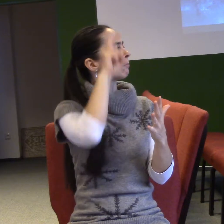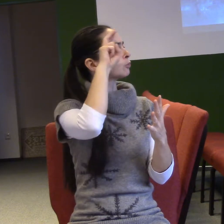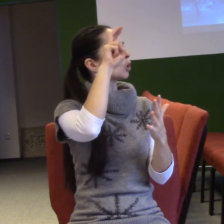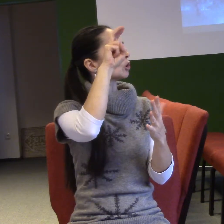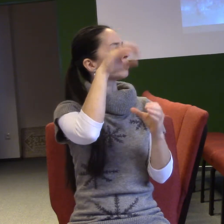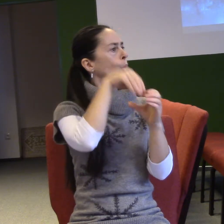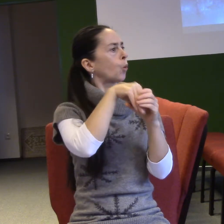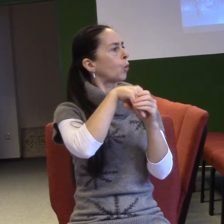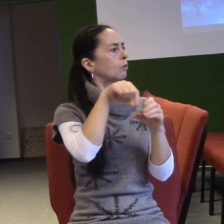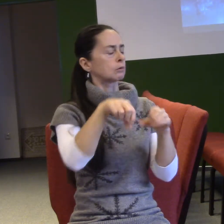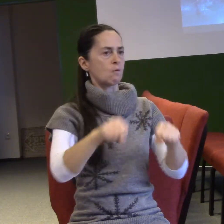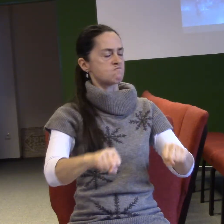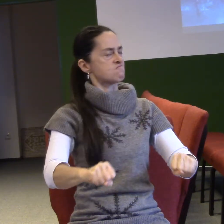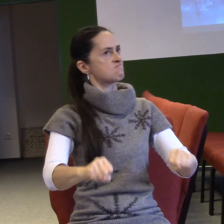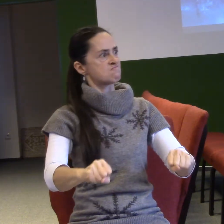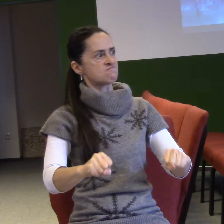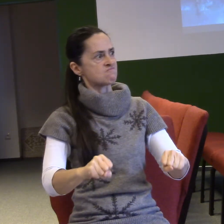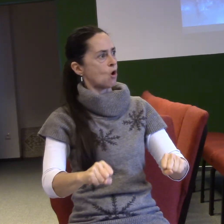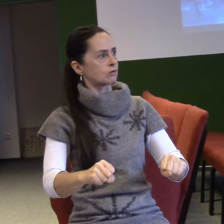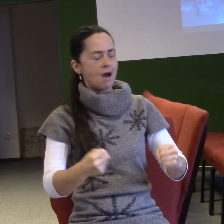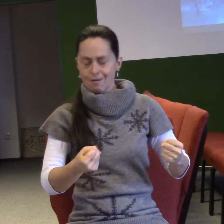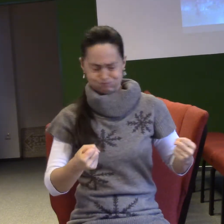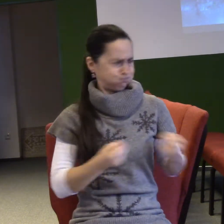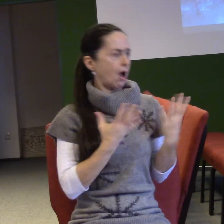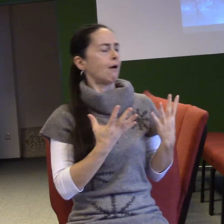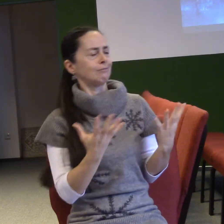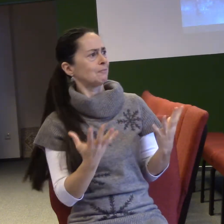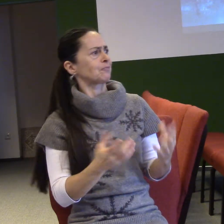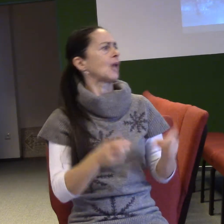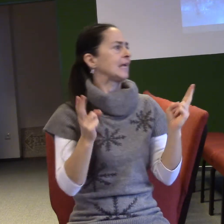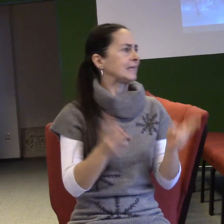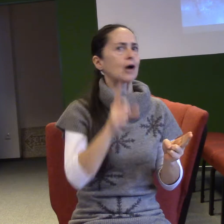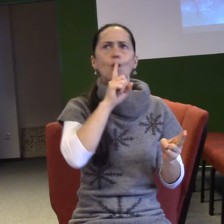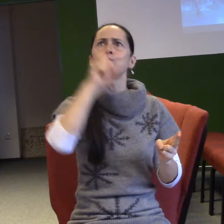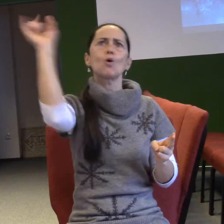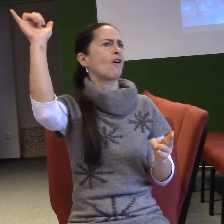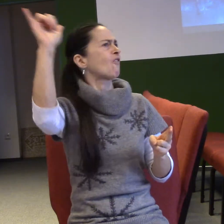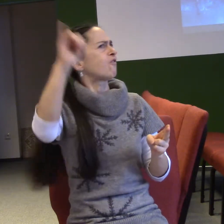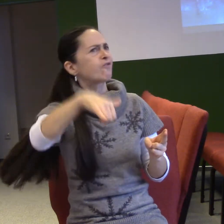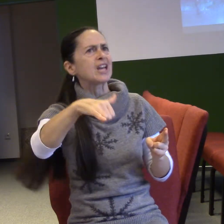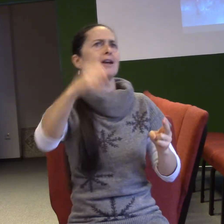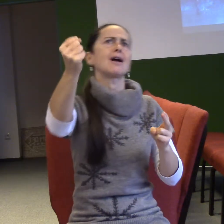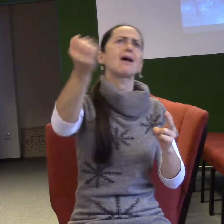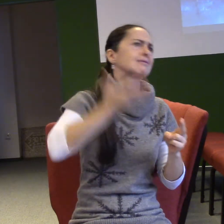moc, výbušnou moc, když Bůh chce něco v našich životech udělat a pošle nám proroctví, tak může zcela zapálit a zanítit naše životy.